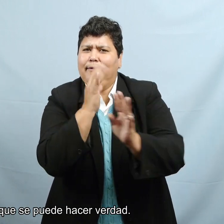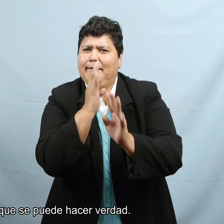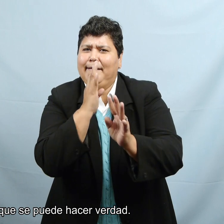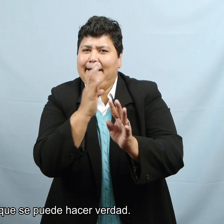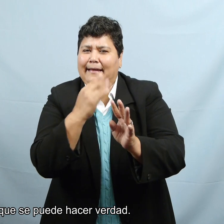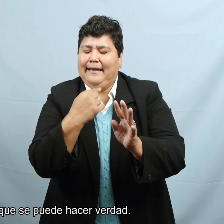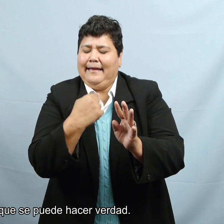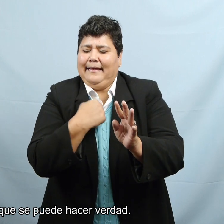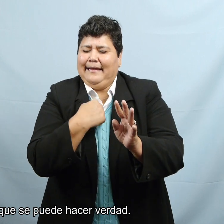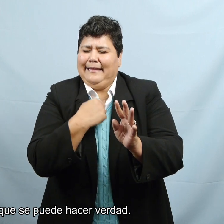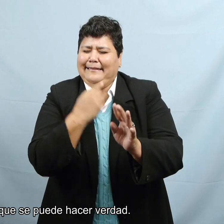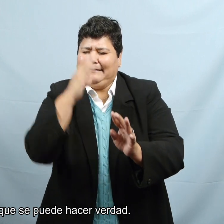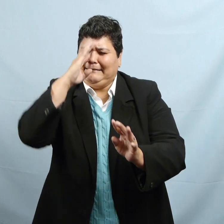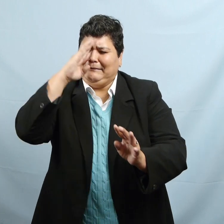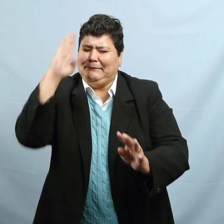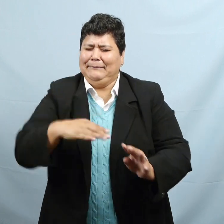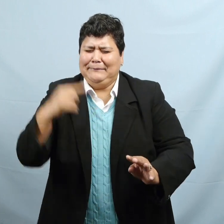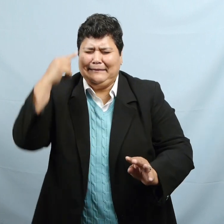no hay nada que se pueda hacer, ¿verdad?